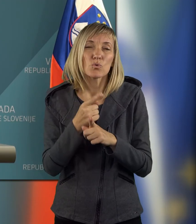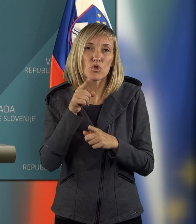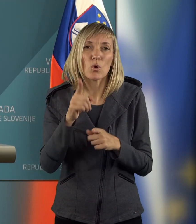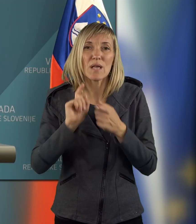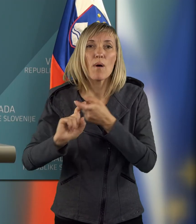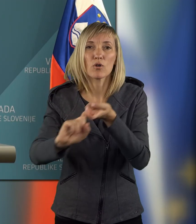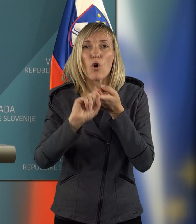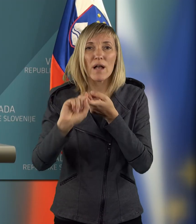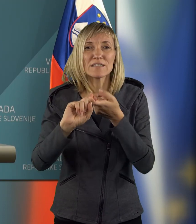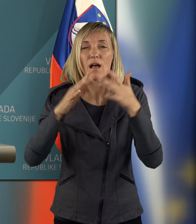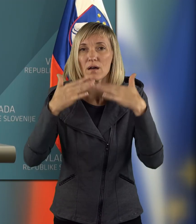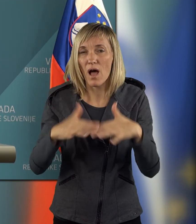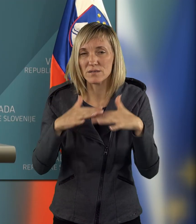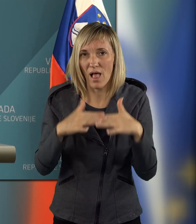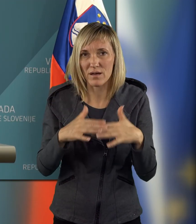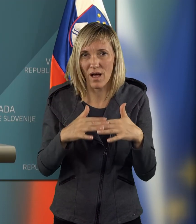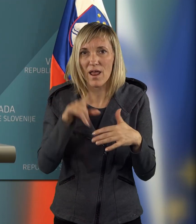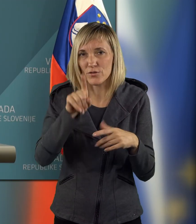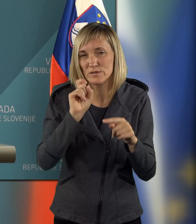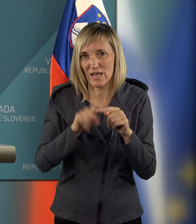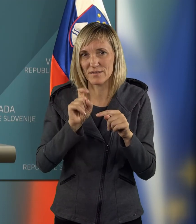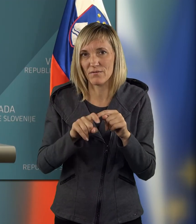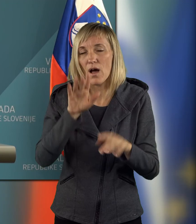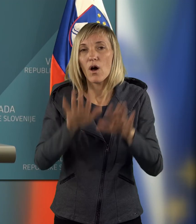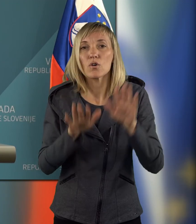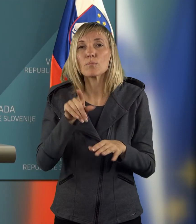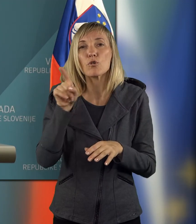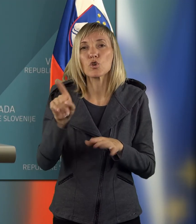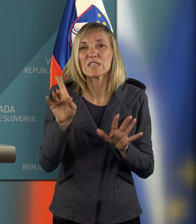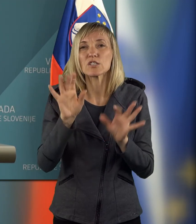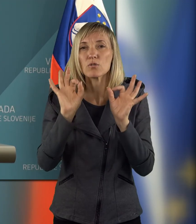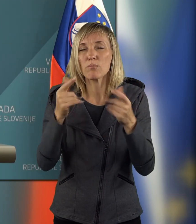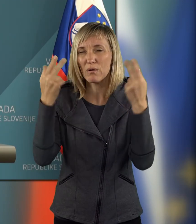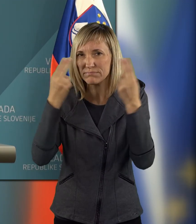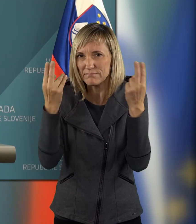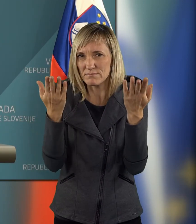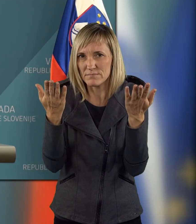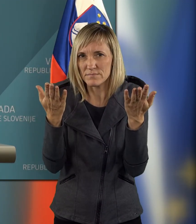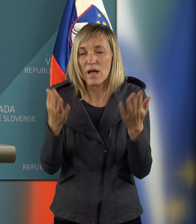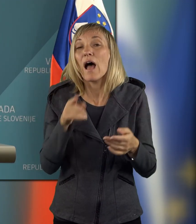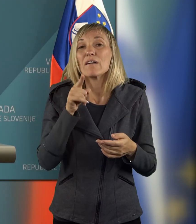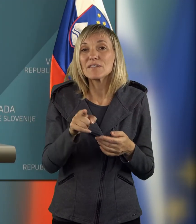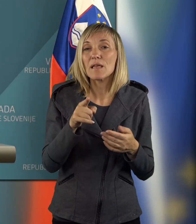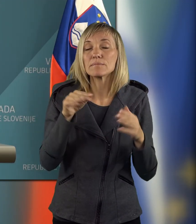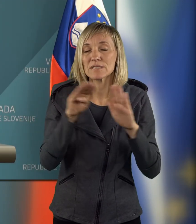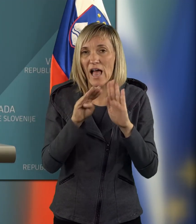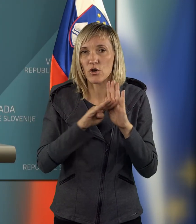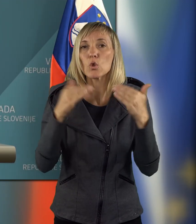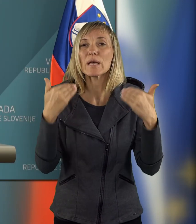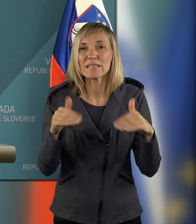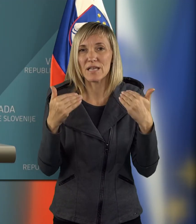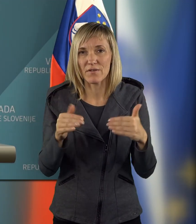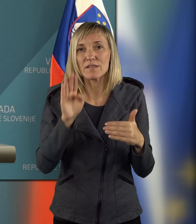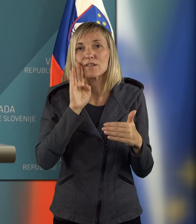pojasnevala, ker mogoče niso čez dobe. Gledajte, v interventnem zakonu,